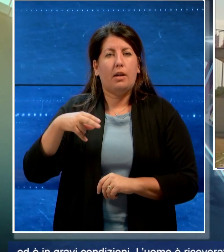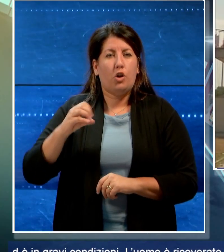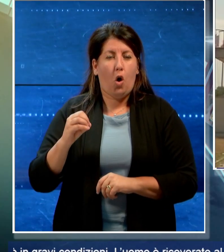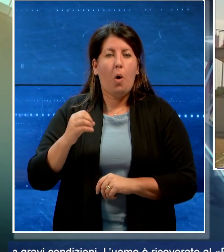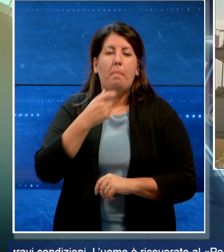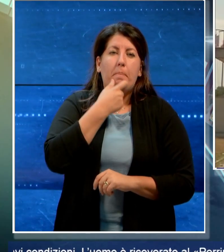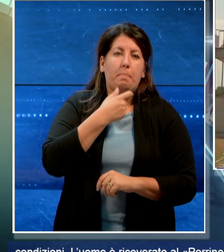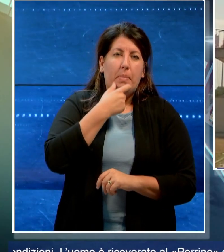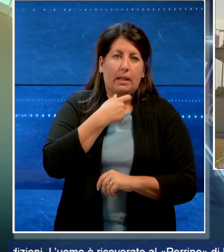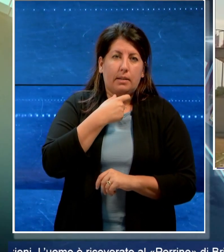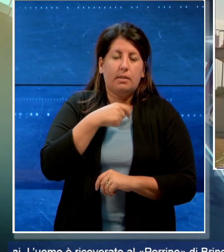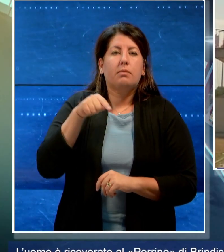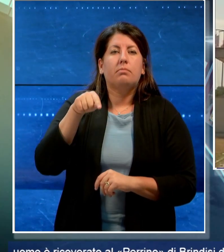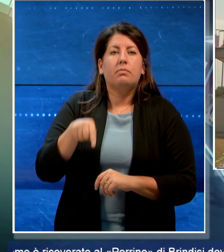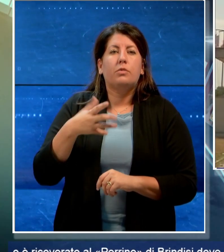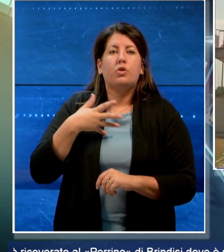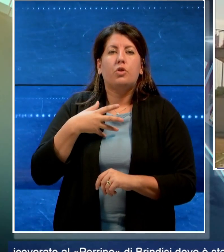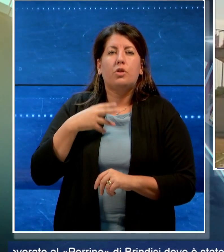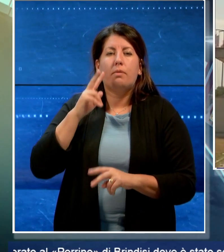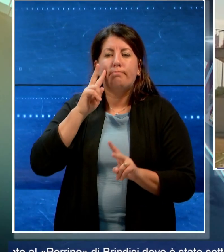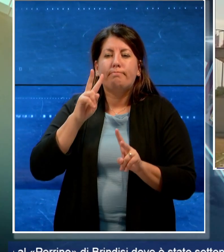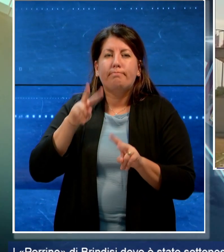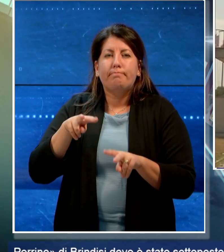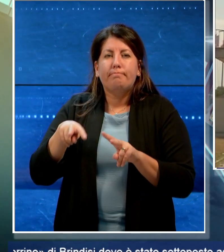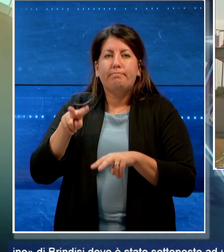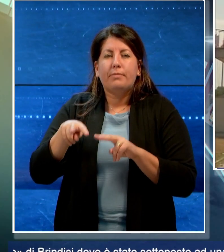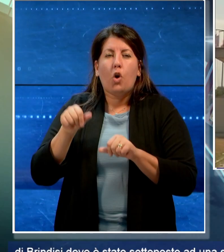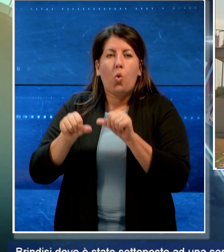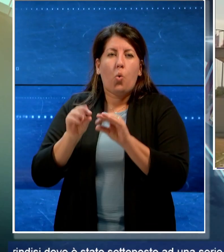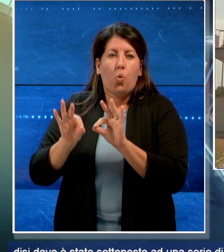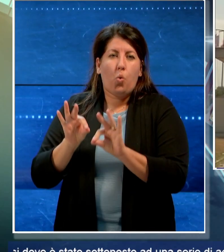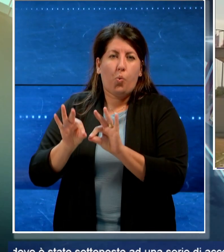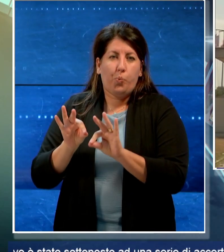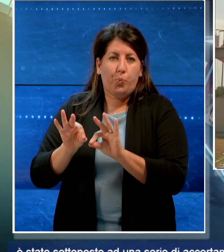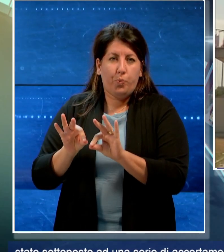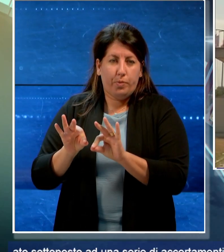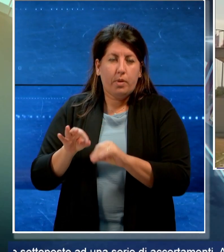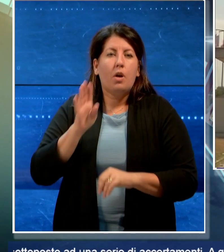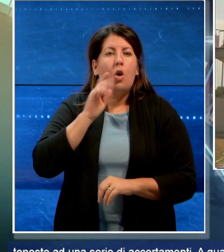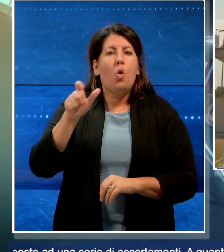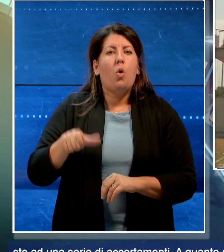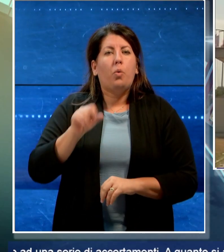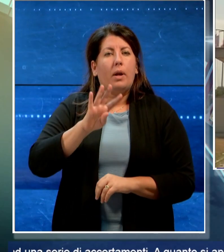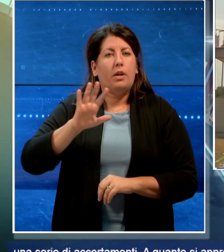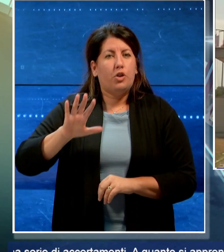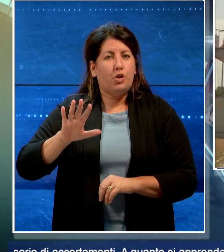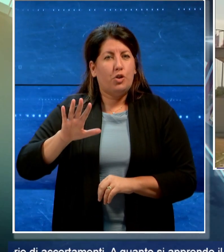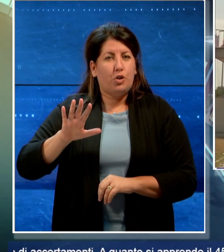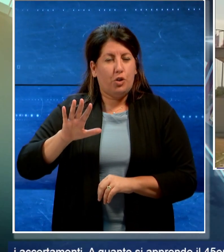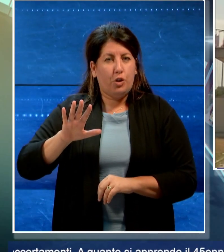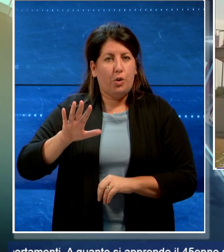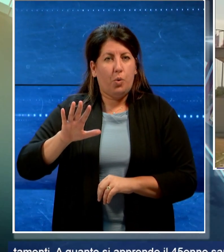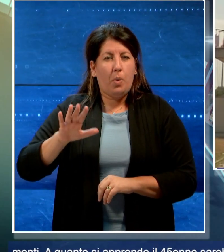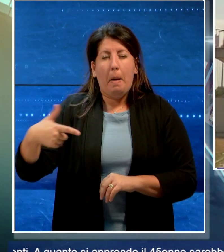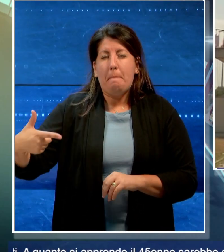stato sottoposto ad una serie di accertamenti. A quanto si apprende, il 45enne sarebbe stato colpito